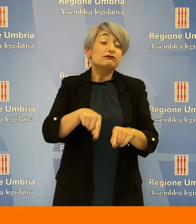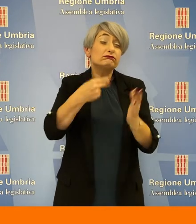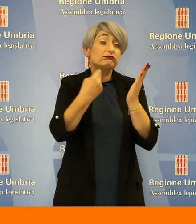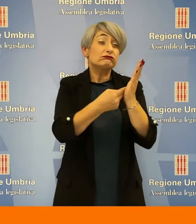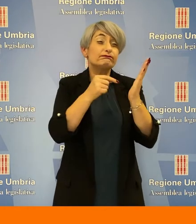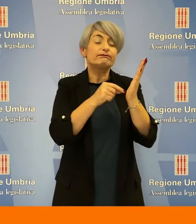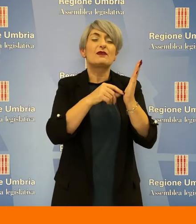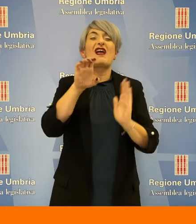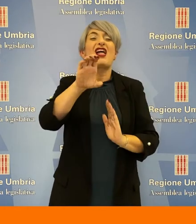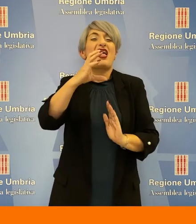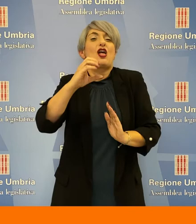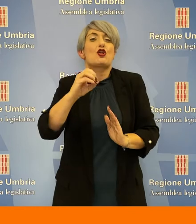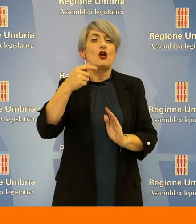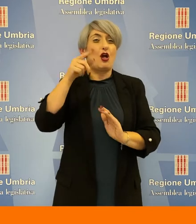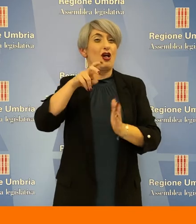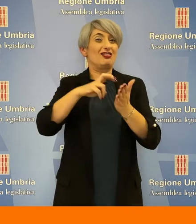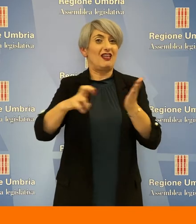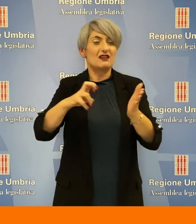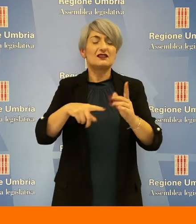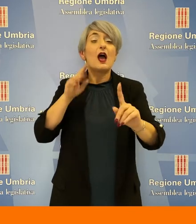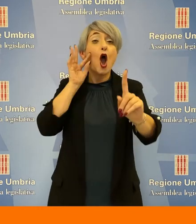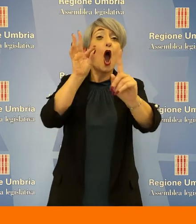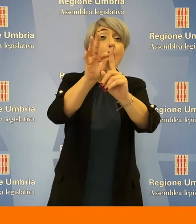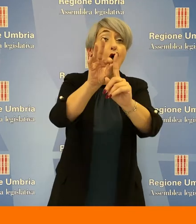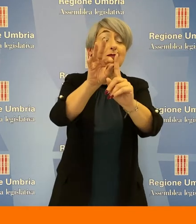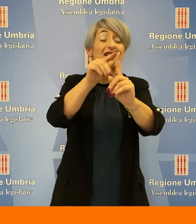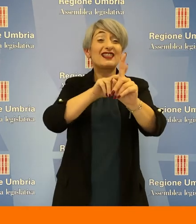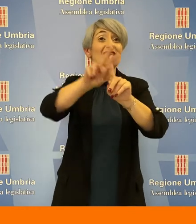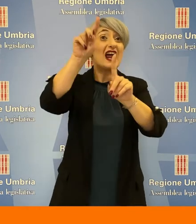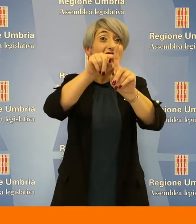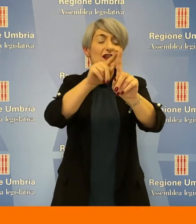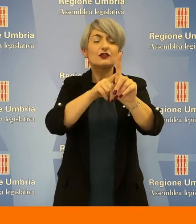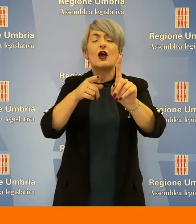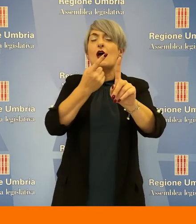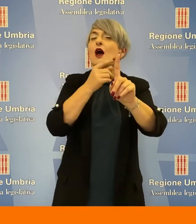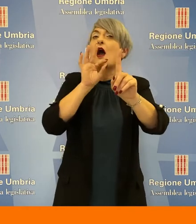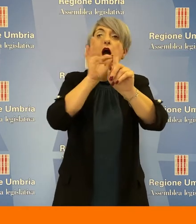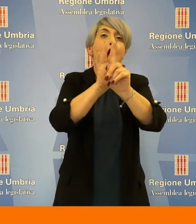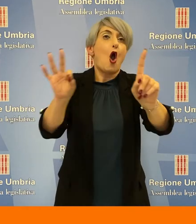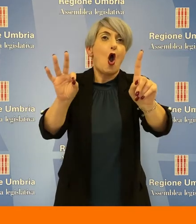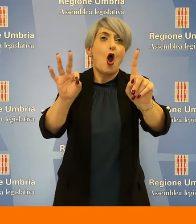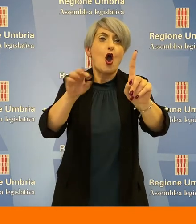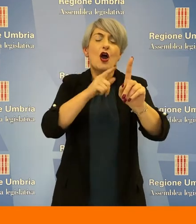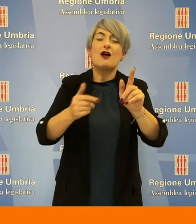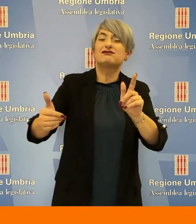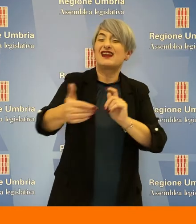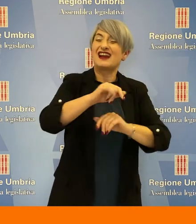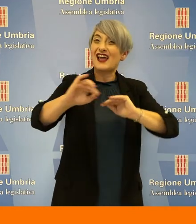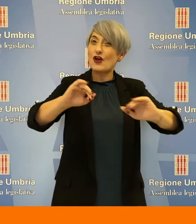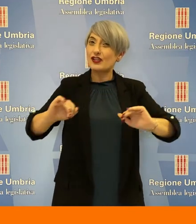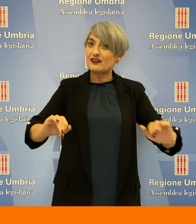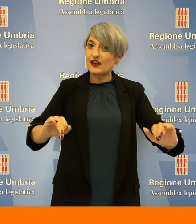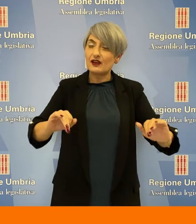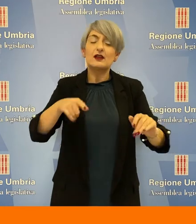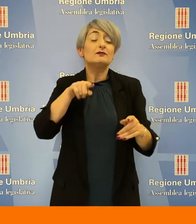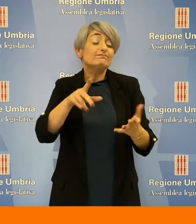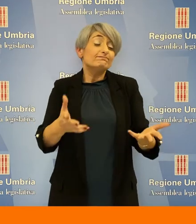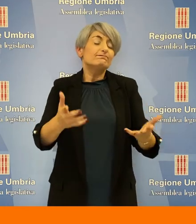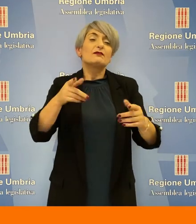nel caso in cui non vengano rispettati gli obiettivi che sono nazionali della raccolta differenziata. Il periodo sanzionatorio in